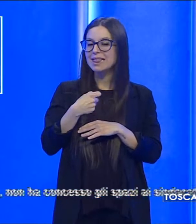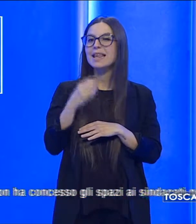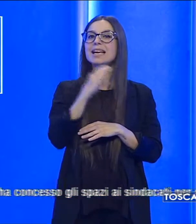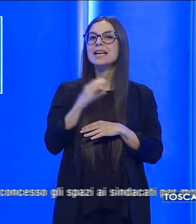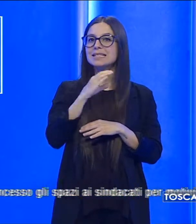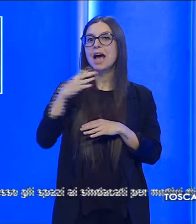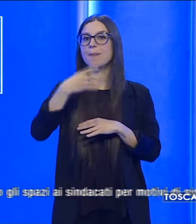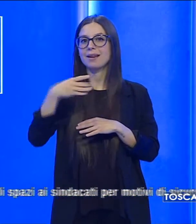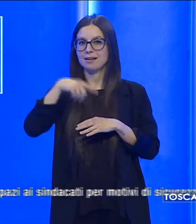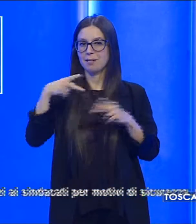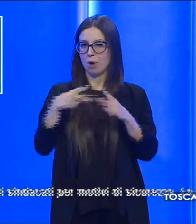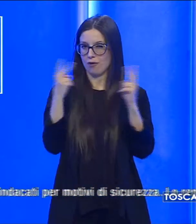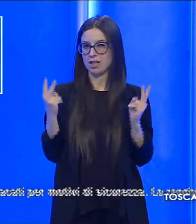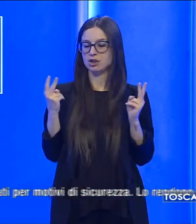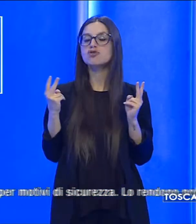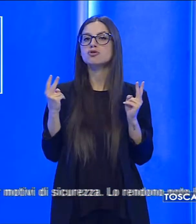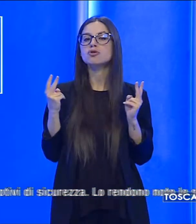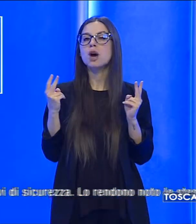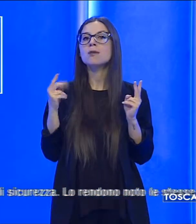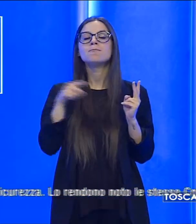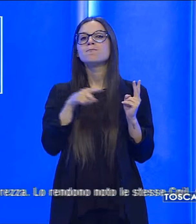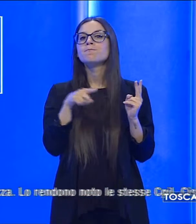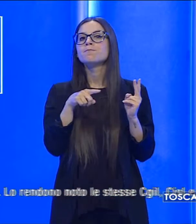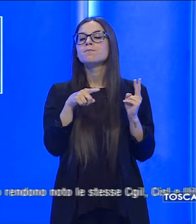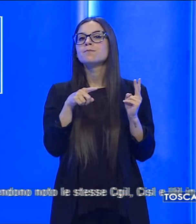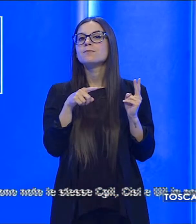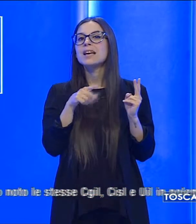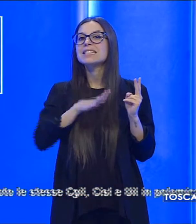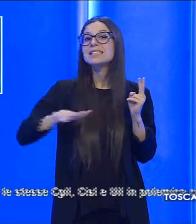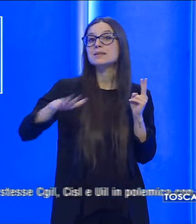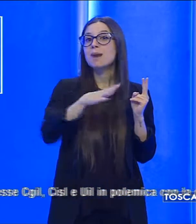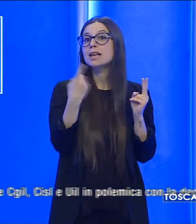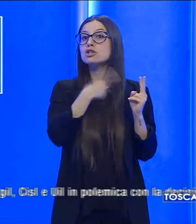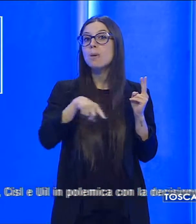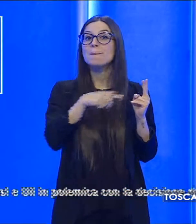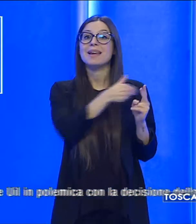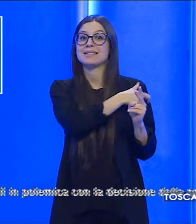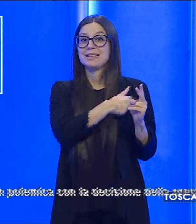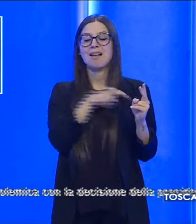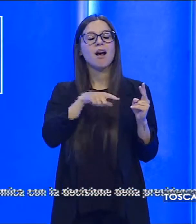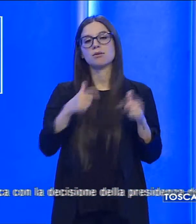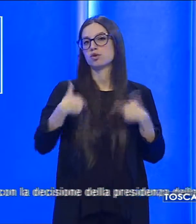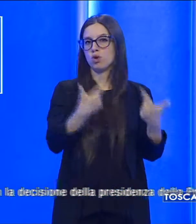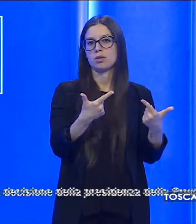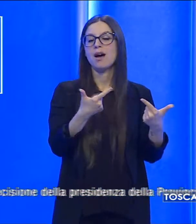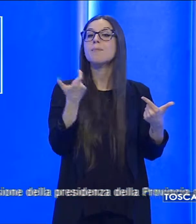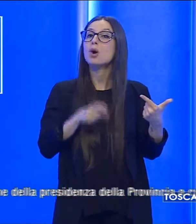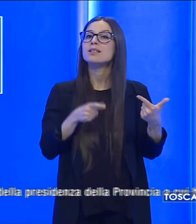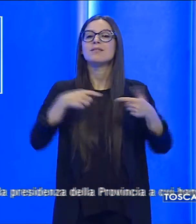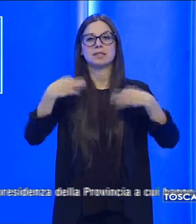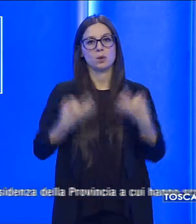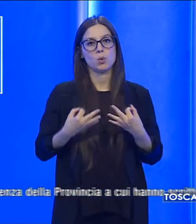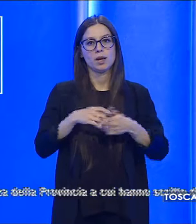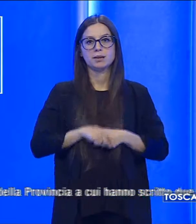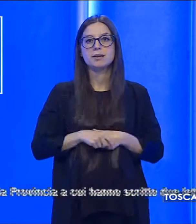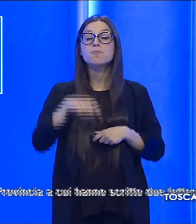in quota centodestra, non ha concesso gli spazi ai sindacati per motivi di sicurezza. A